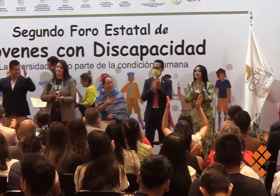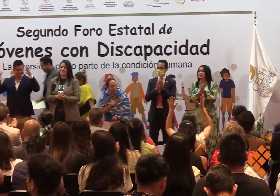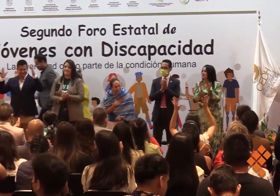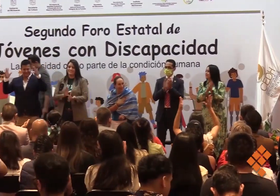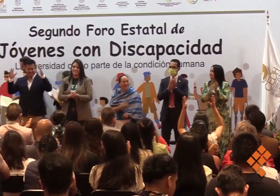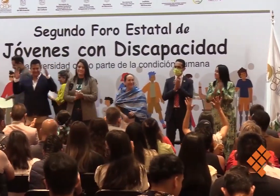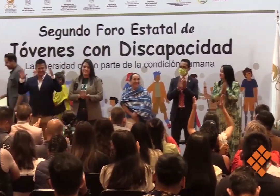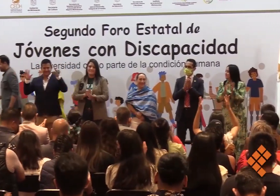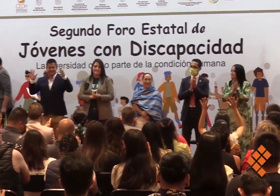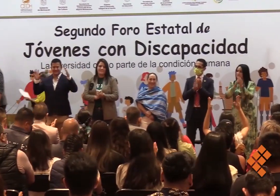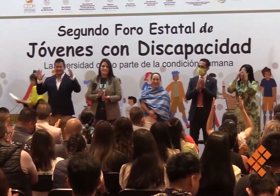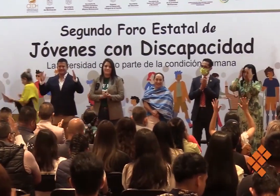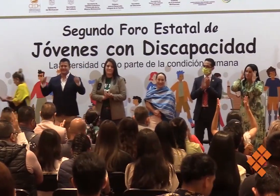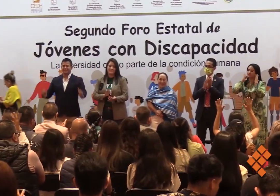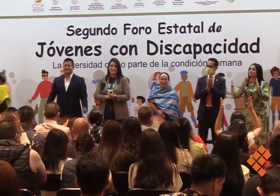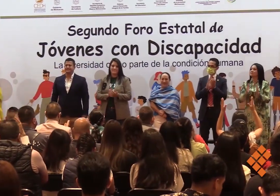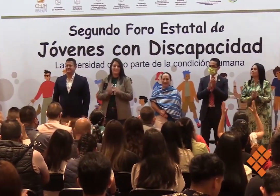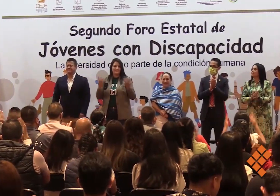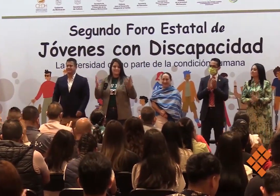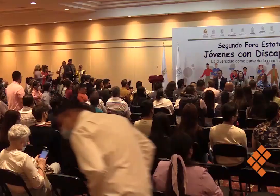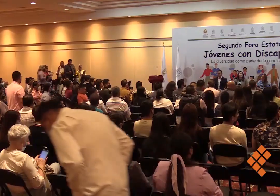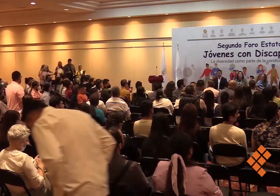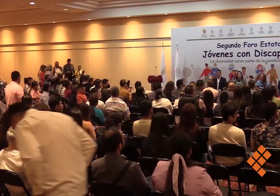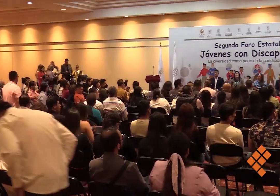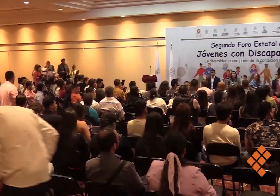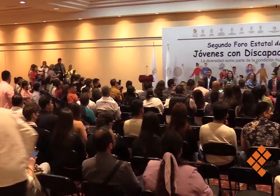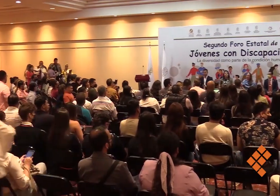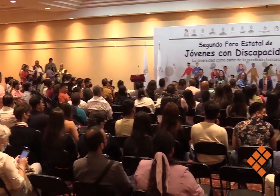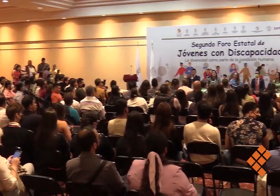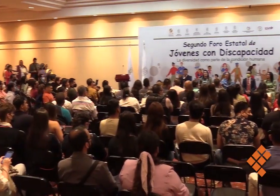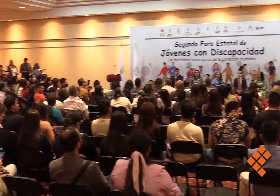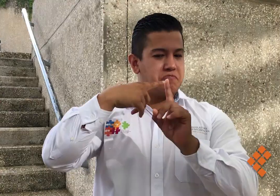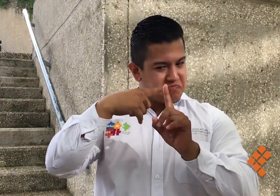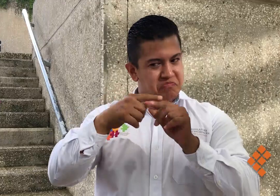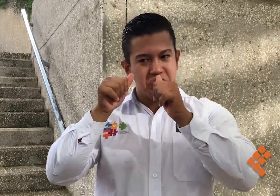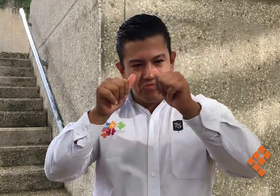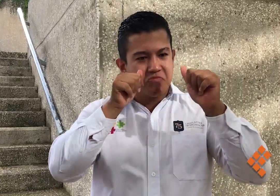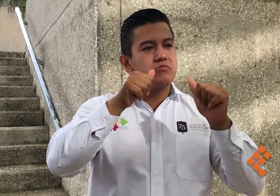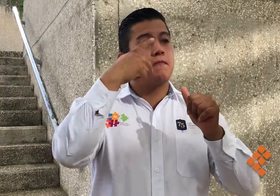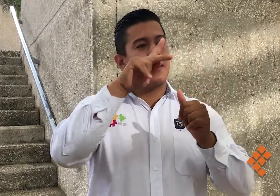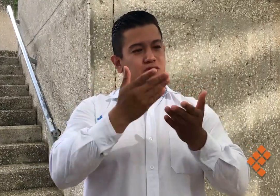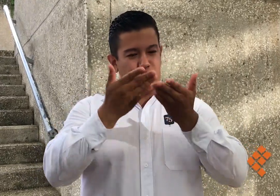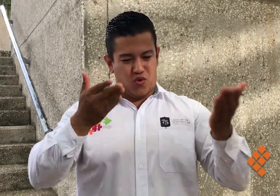es evidente que no se cumple con la normativa, además de que cuando se les contrata son despedidos, como ocurrió con tres de sus colaboradores.